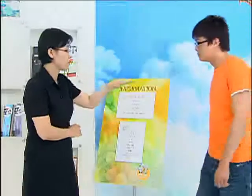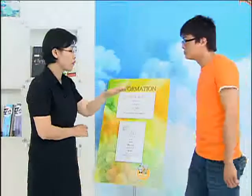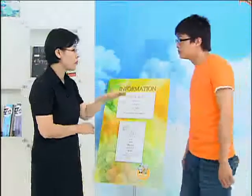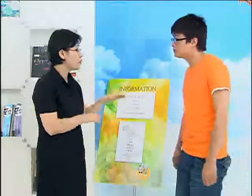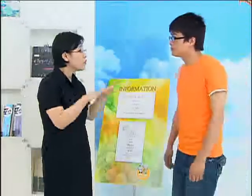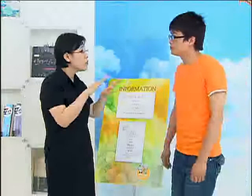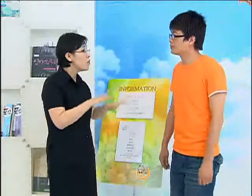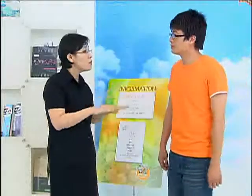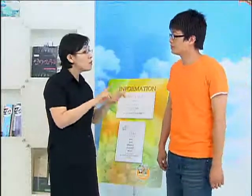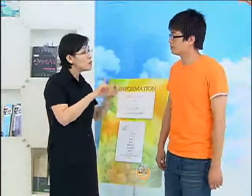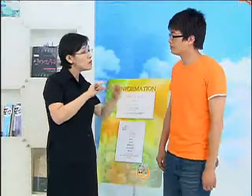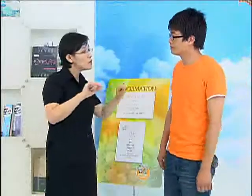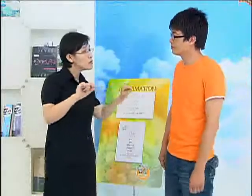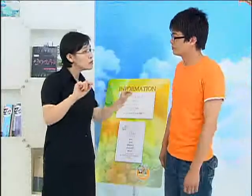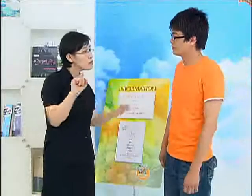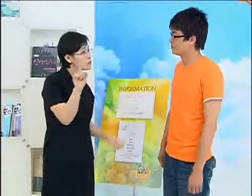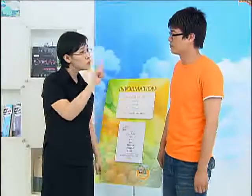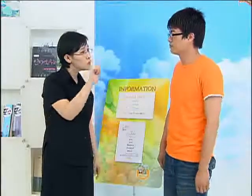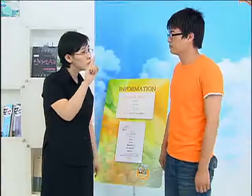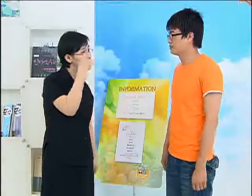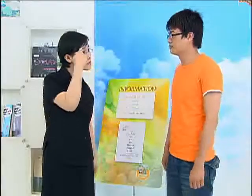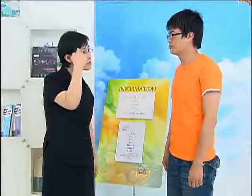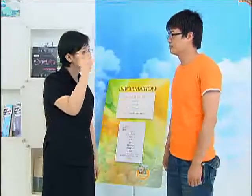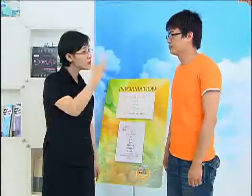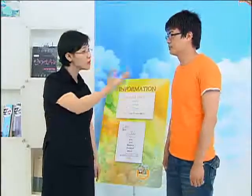오늘 반찬은 무엇입니까?